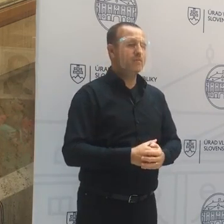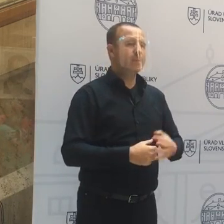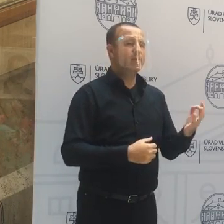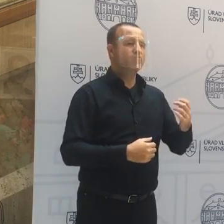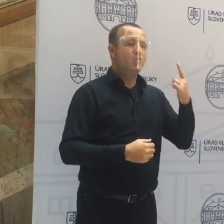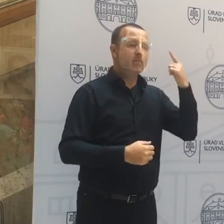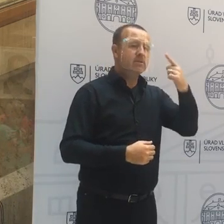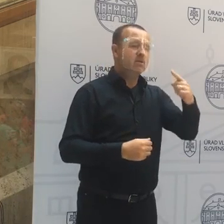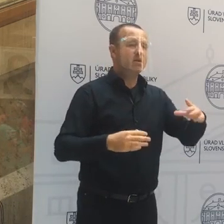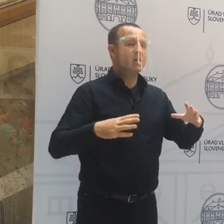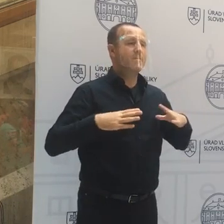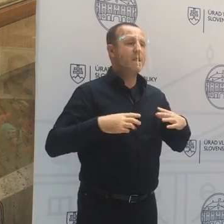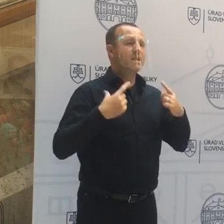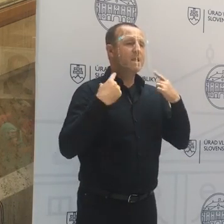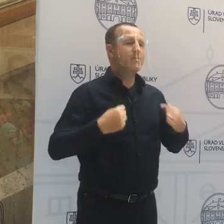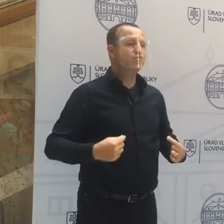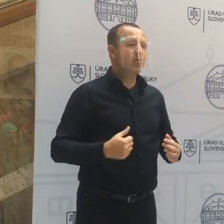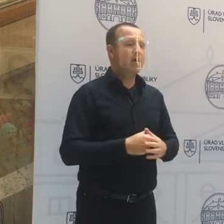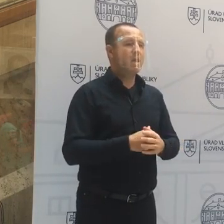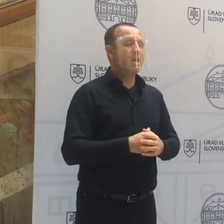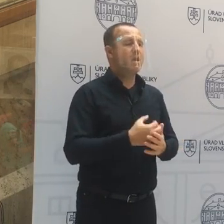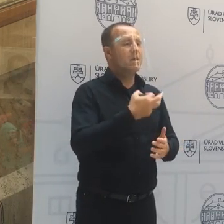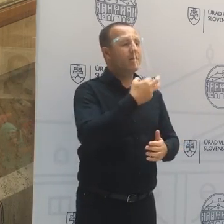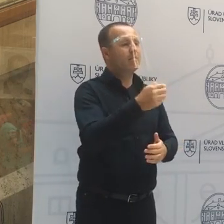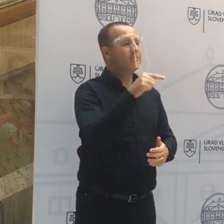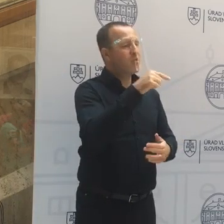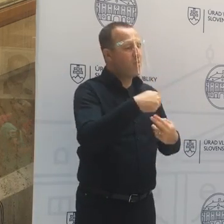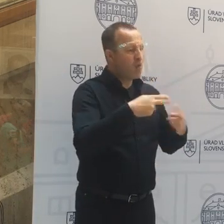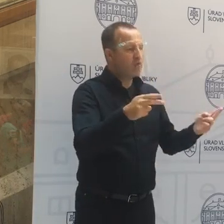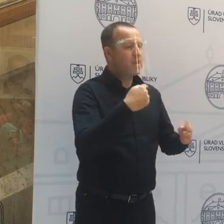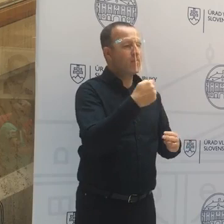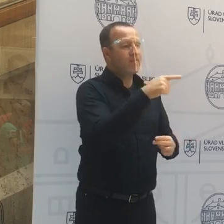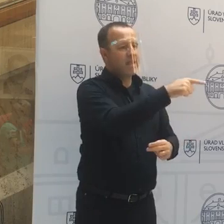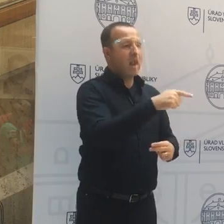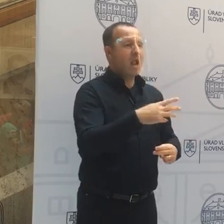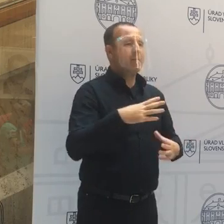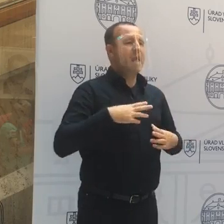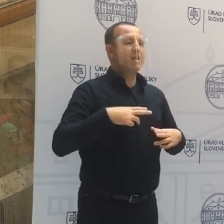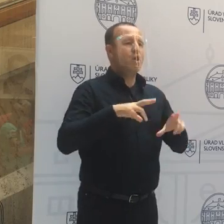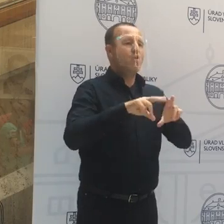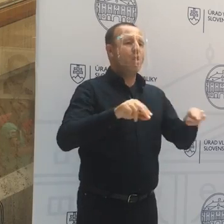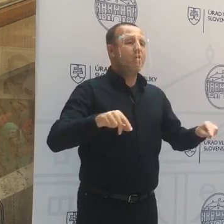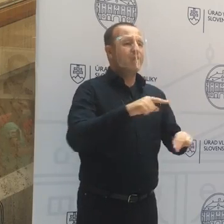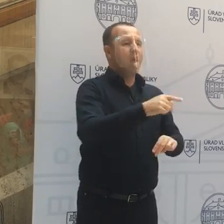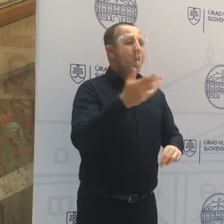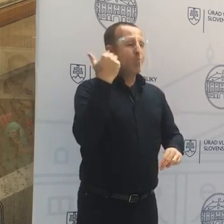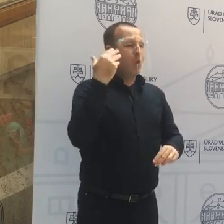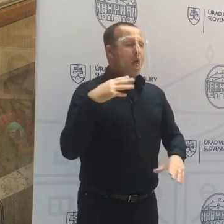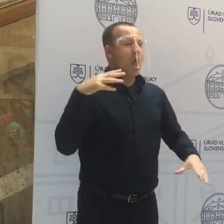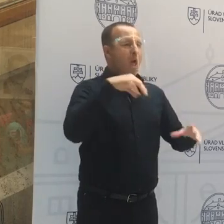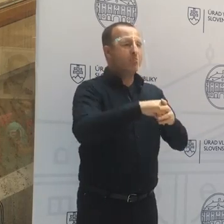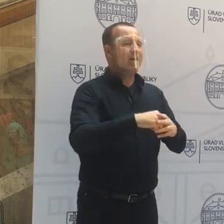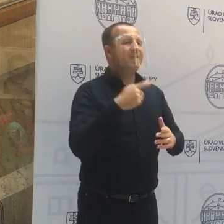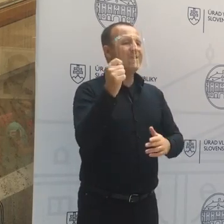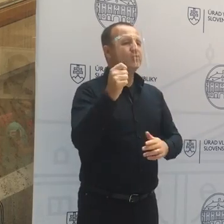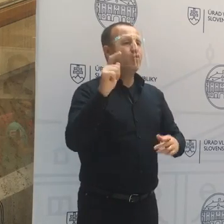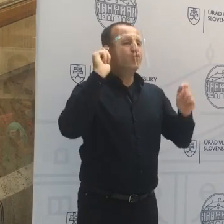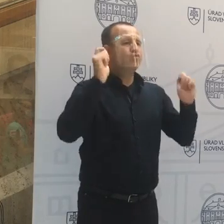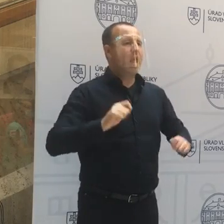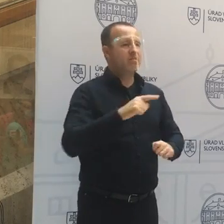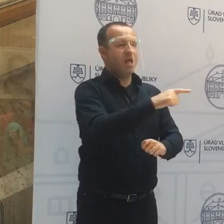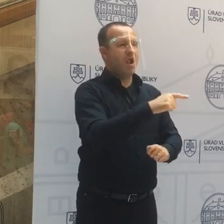Veronika Remišova otvorenie teda povedala o Marii Kolikovej, že bola v podstate súčasťou tých Ficových káuz. Sú to silné vyjadrenia?